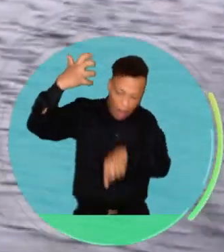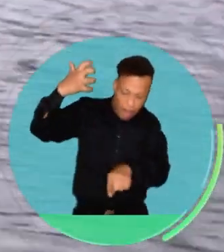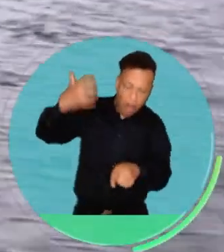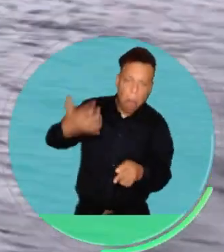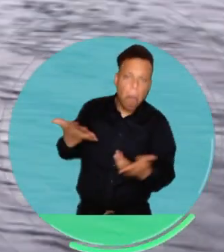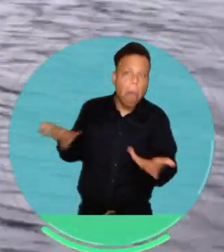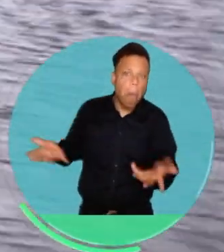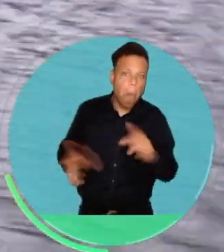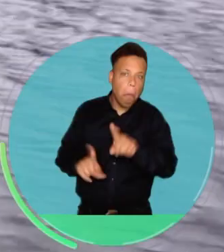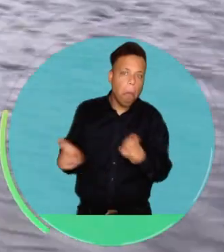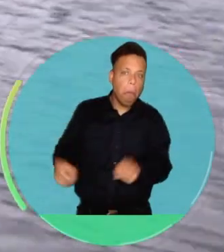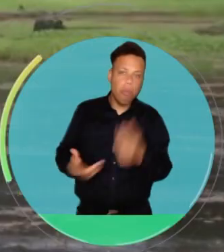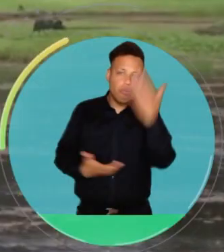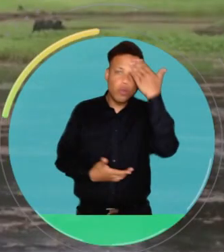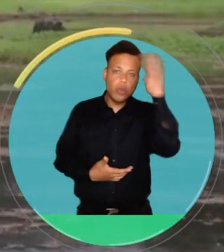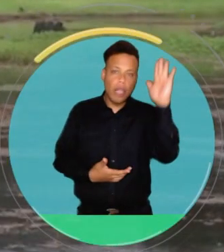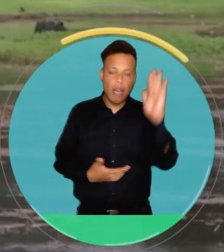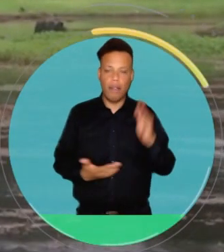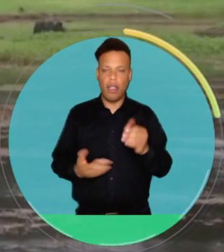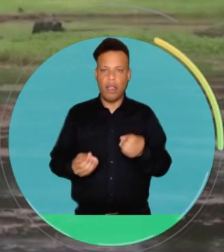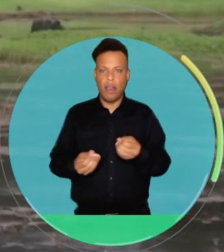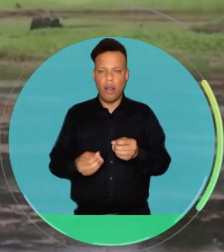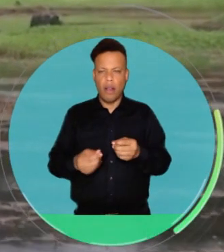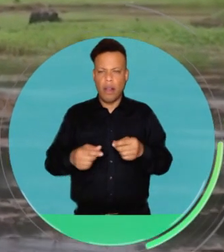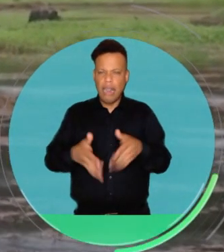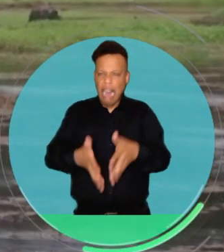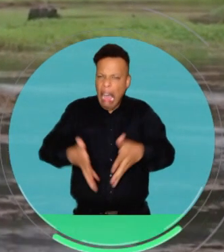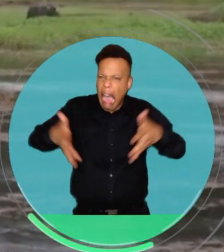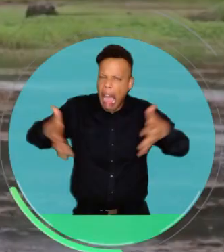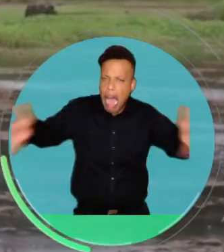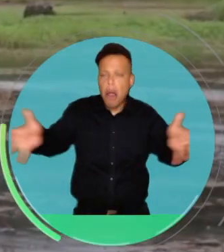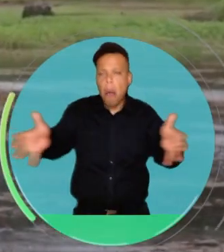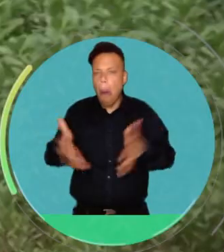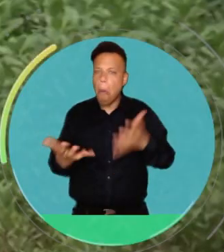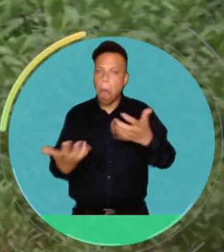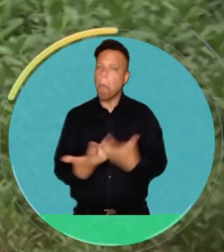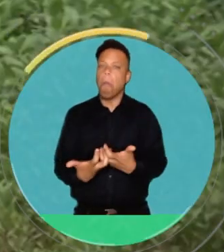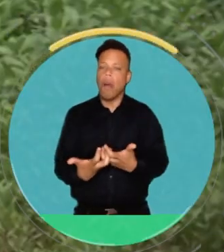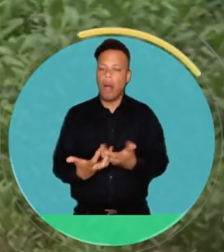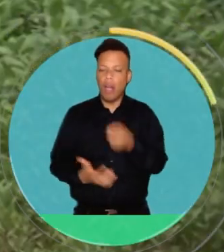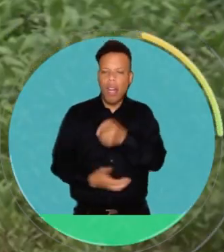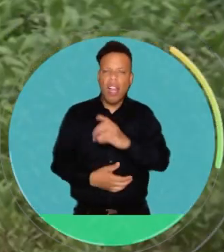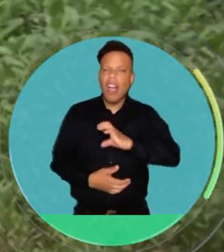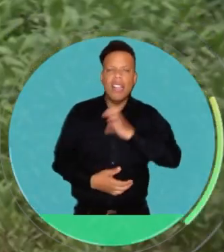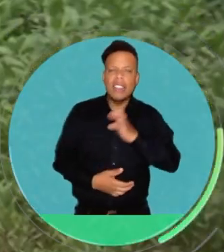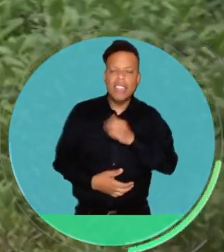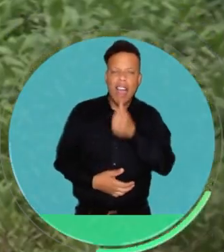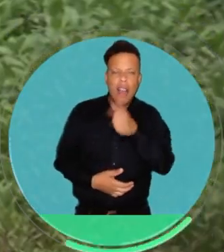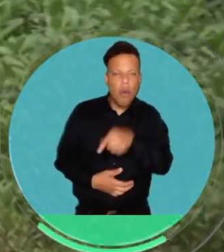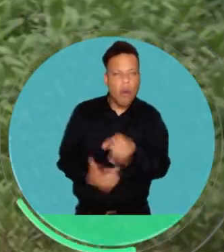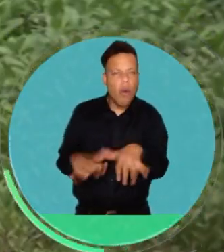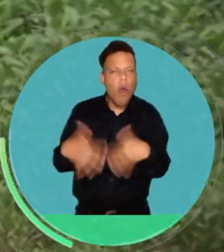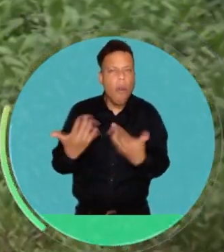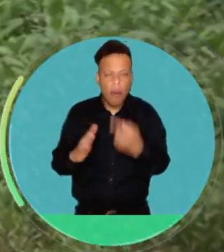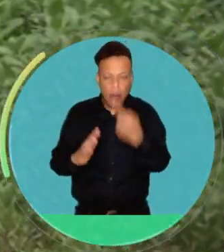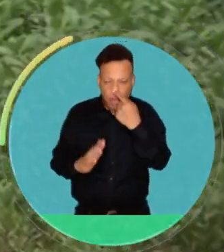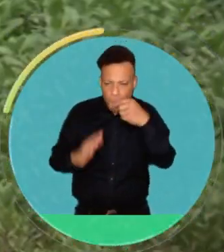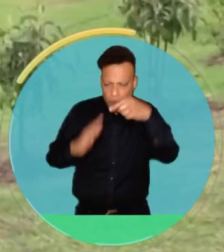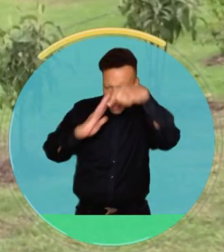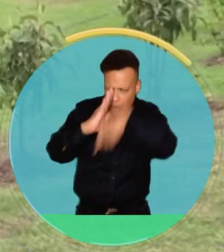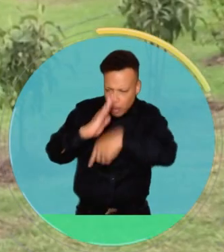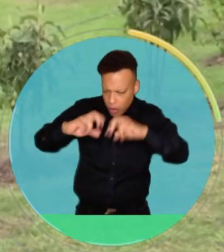acuíferos. No sabemos con exactitud la extensión, las características que tienen estos